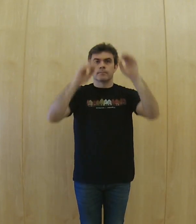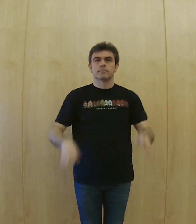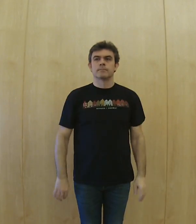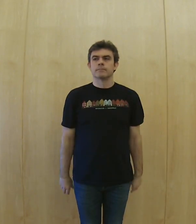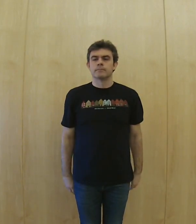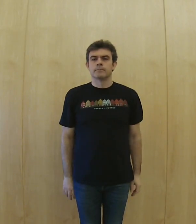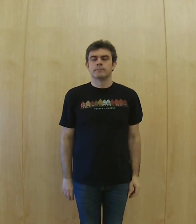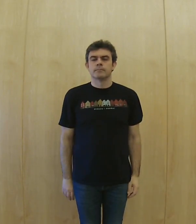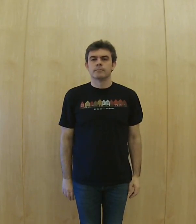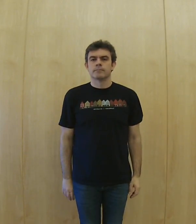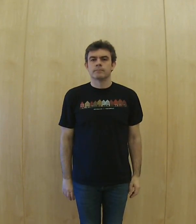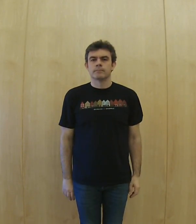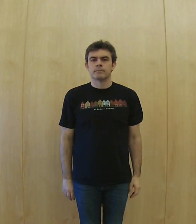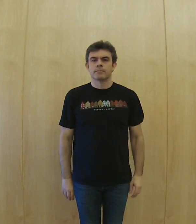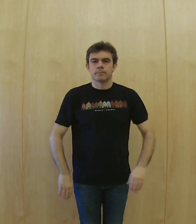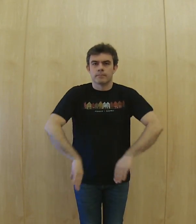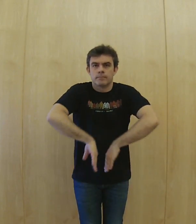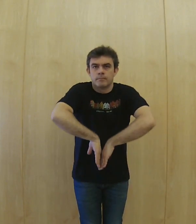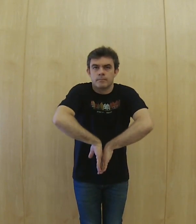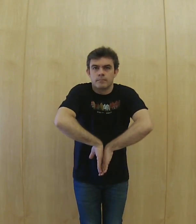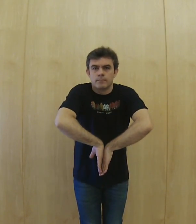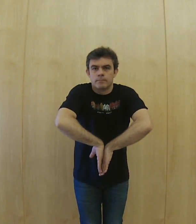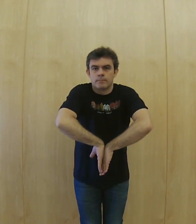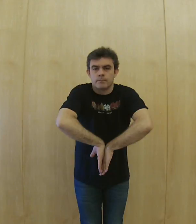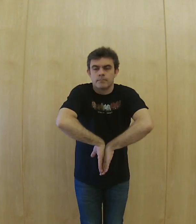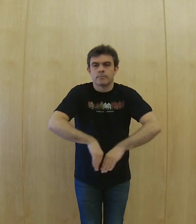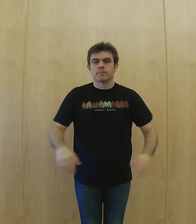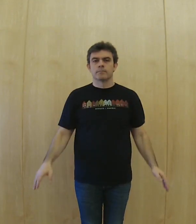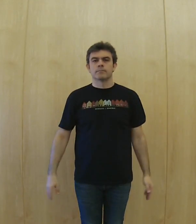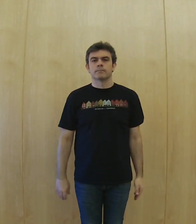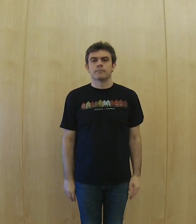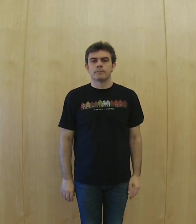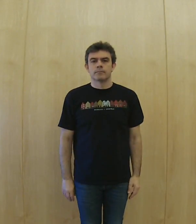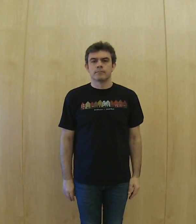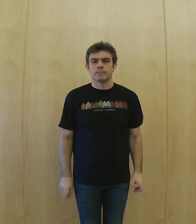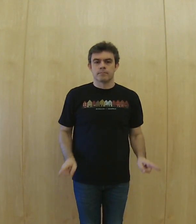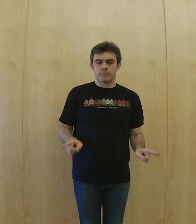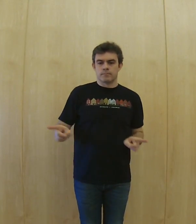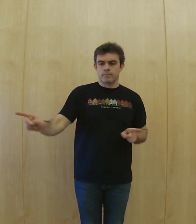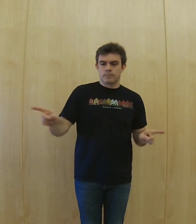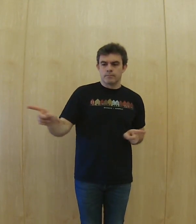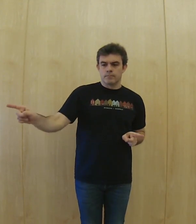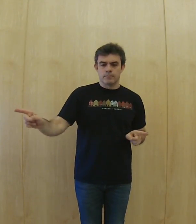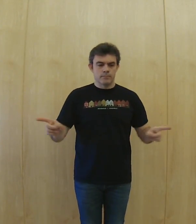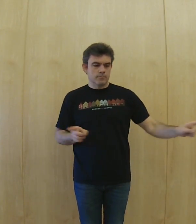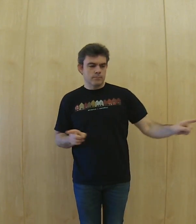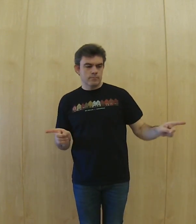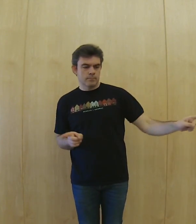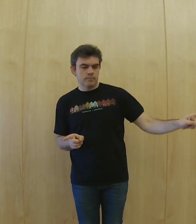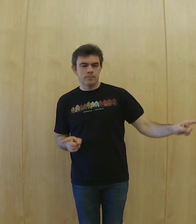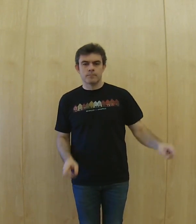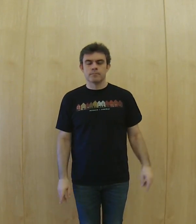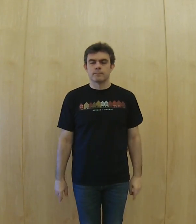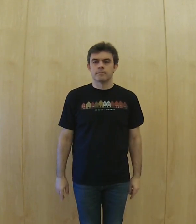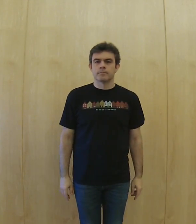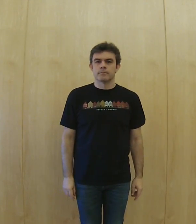minimalismo, relate to, escáner,